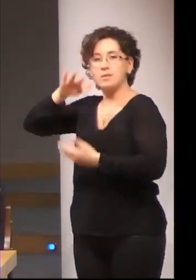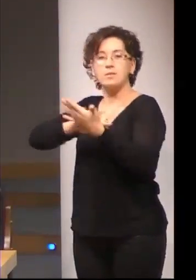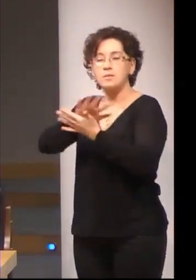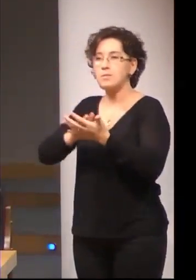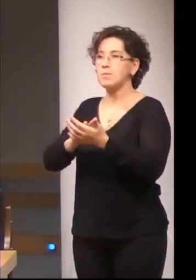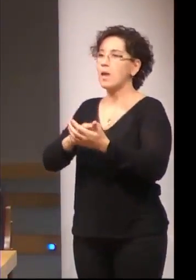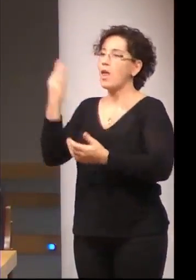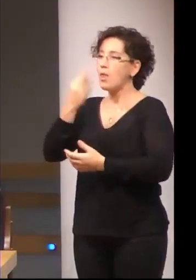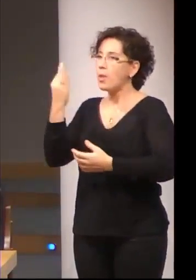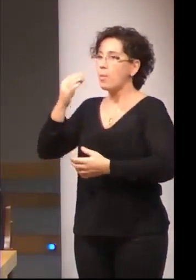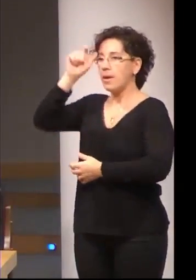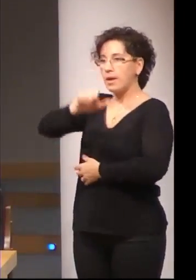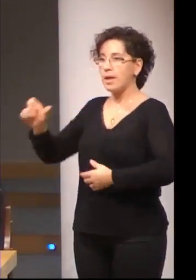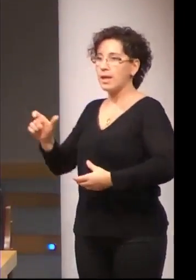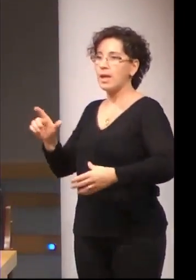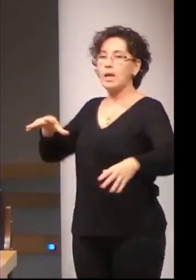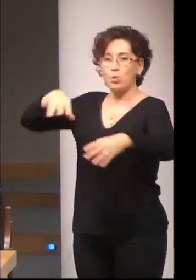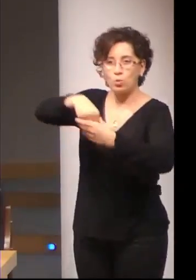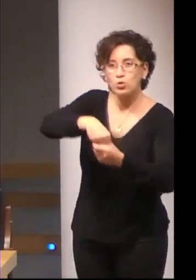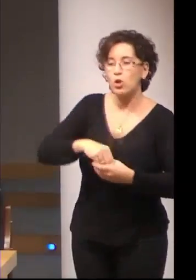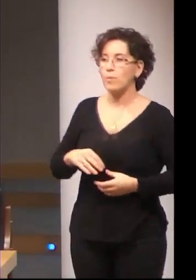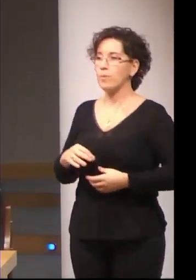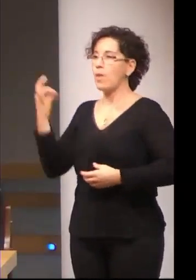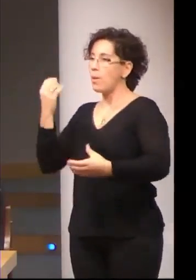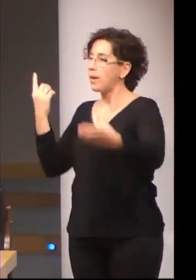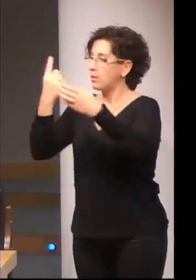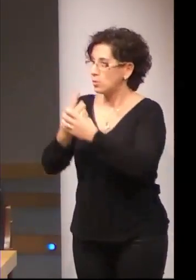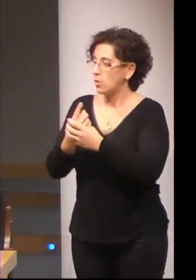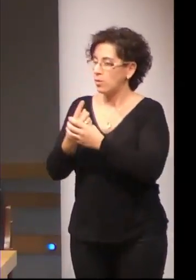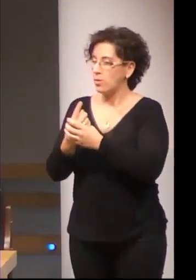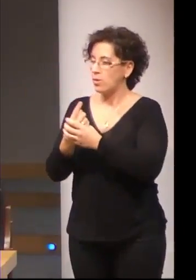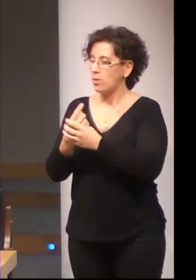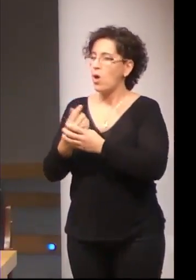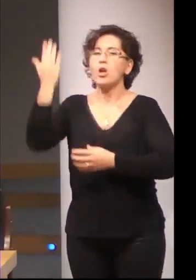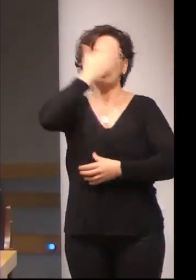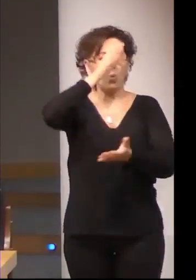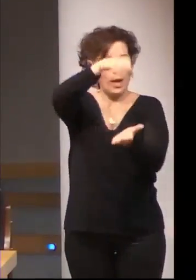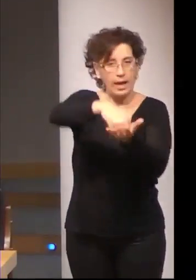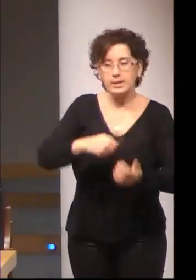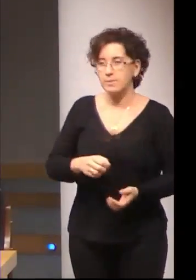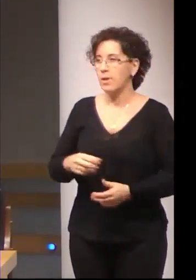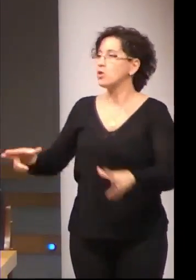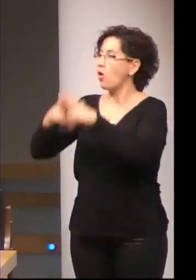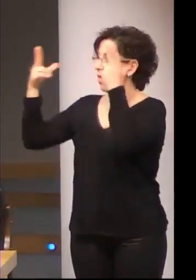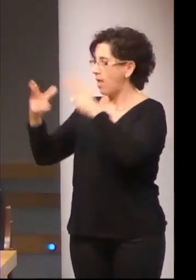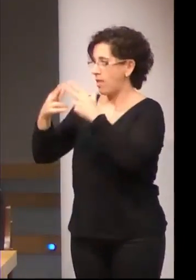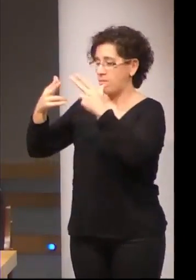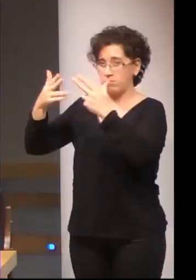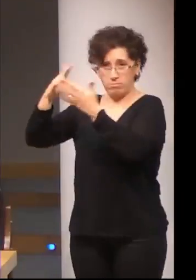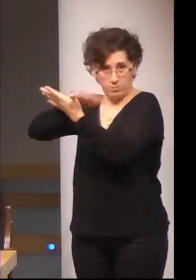profesores especiales. Hablamos de escuelas inclusivas y sociedades inclusivas,